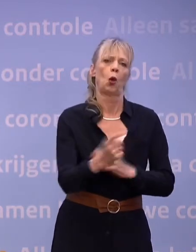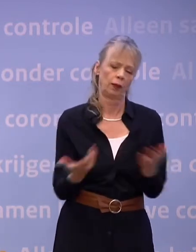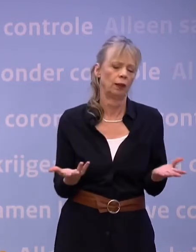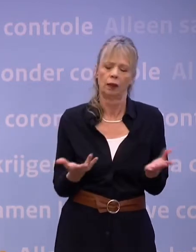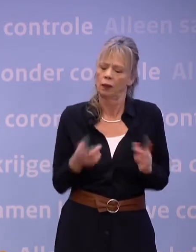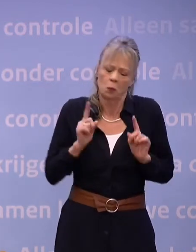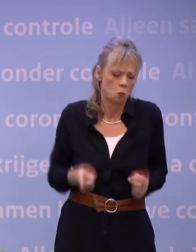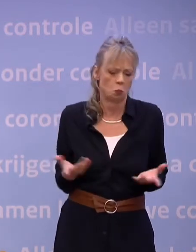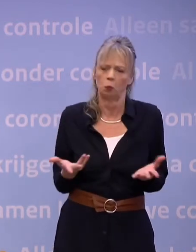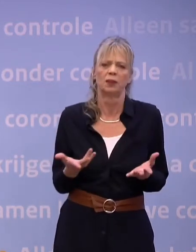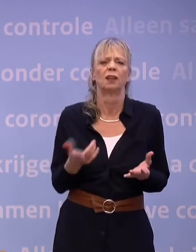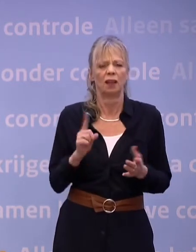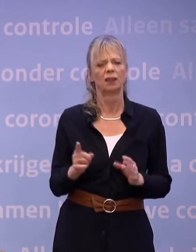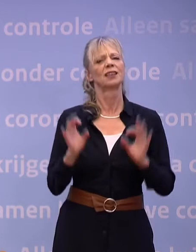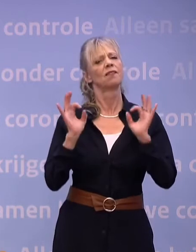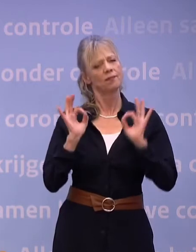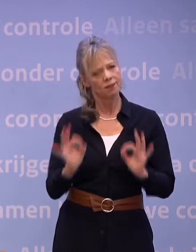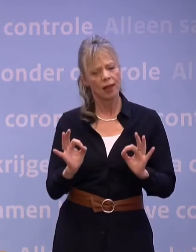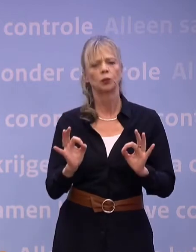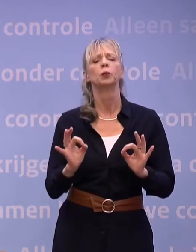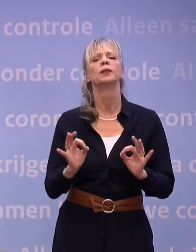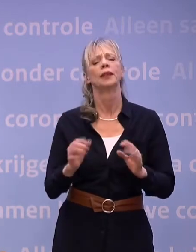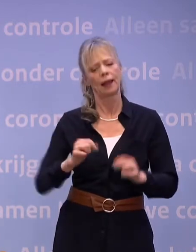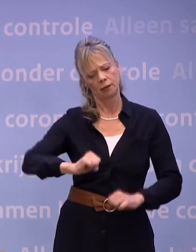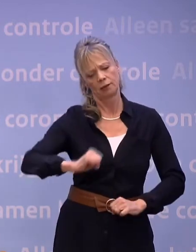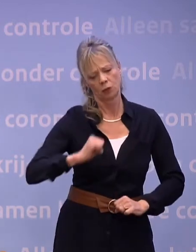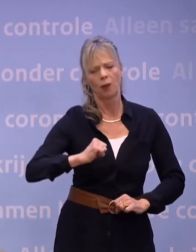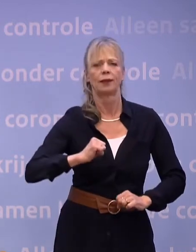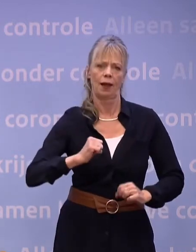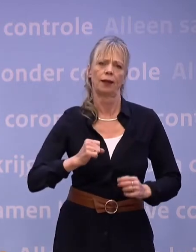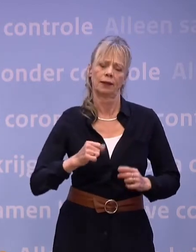is een kwestie van fatsoen en een kwestie van solidariteit.